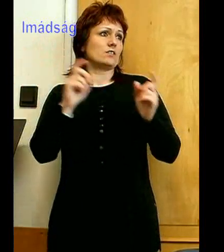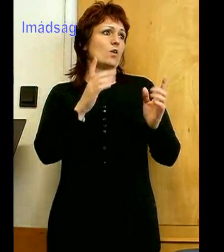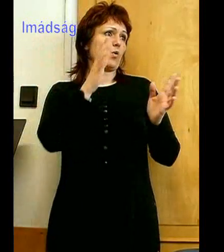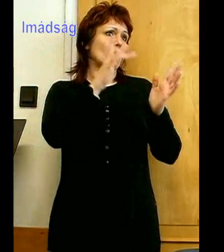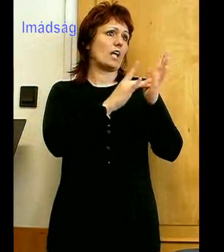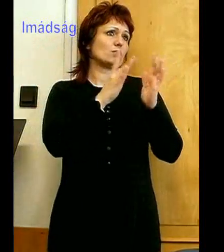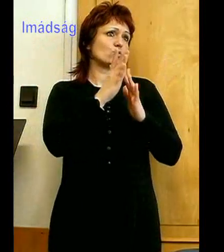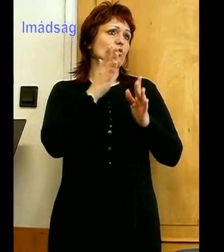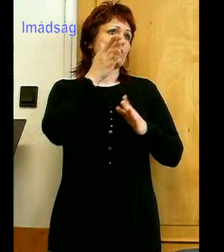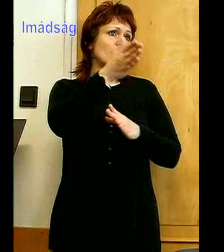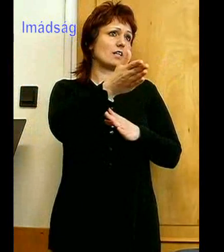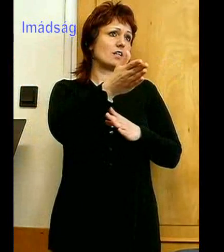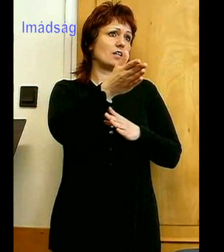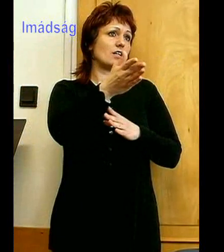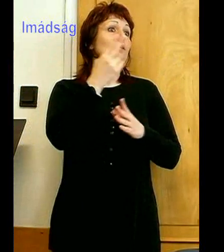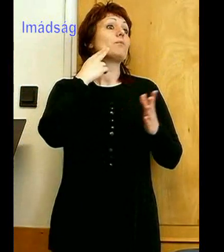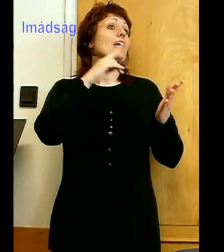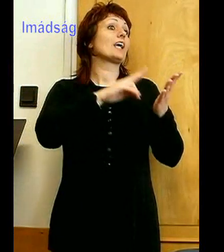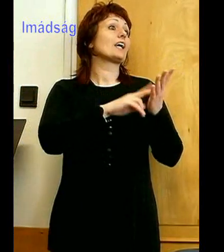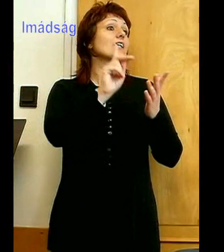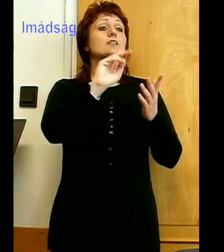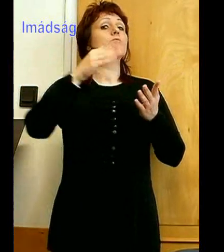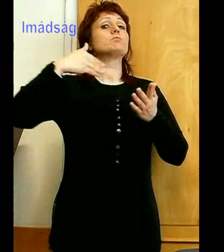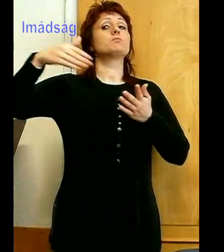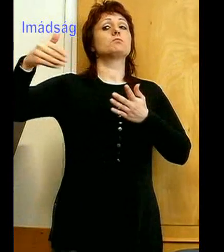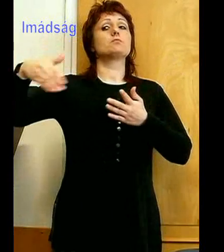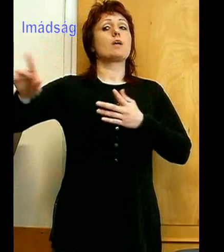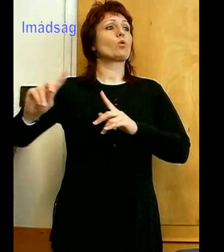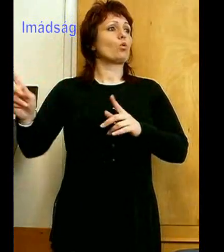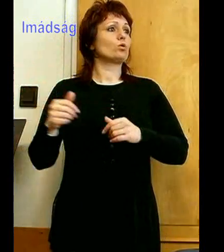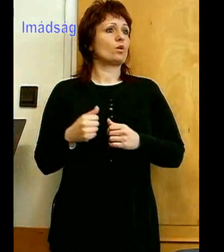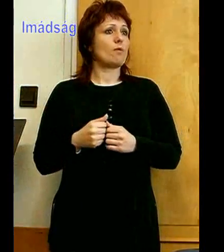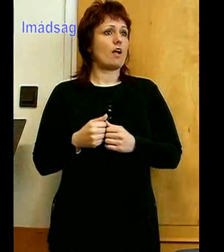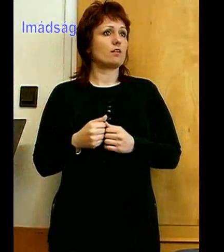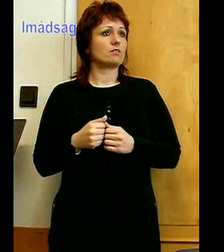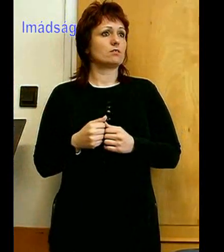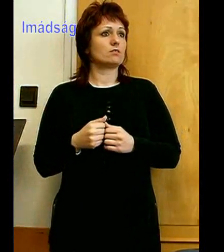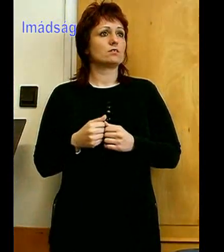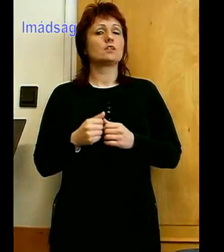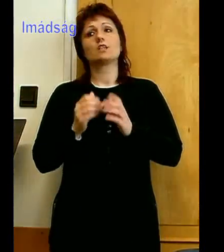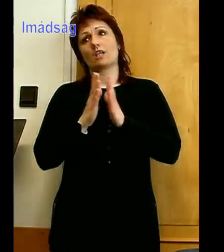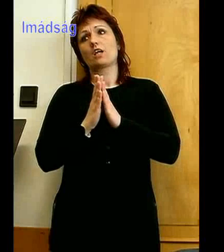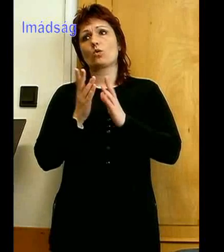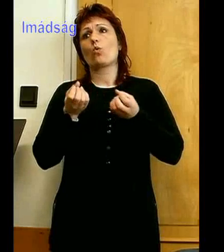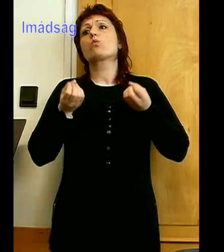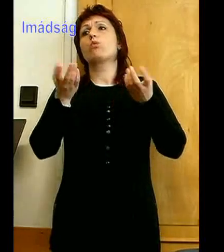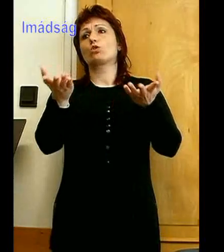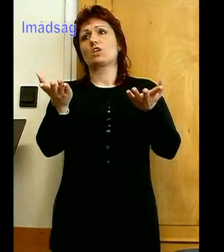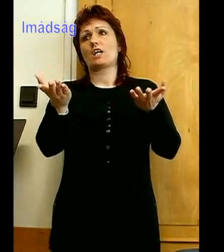megígérted, hogy ezt nem küldöd el. Kérünk, úgy bocsássál majd minket, hogy itt hathatjuk